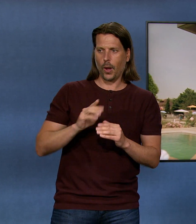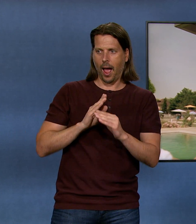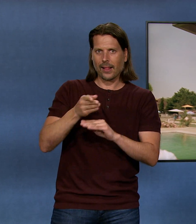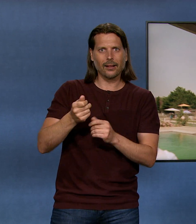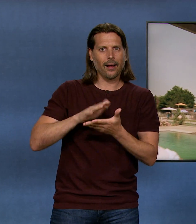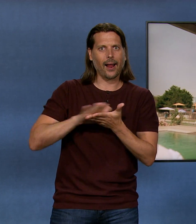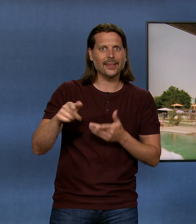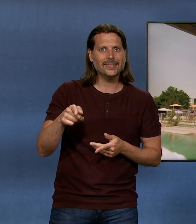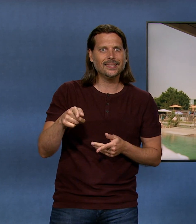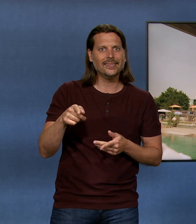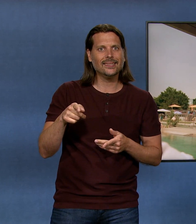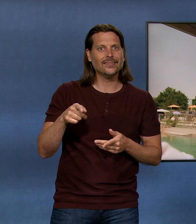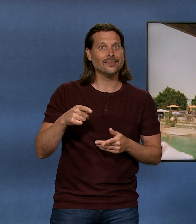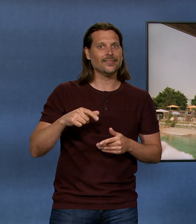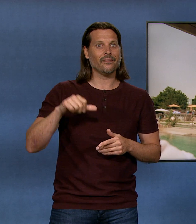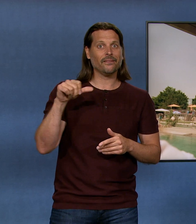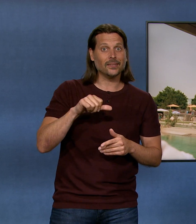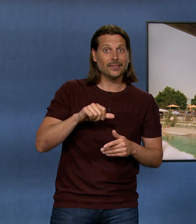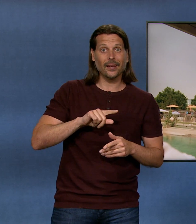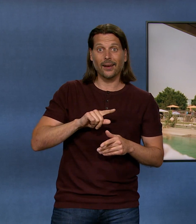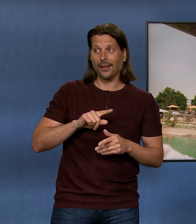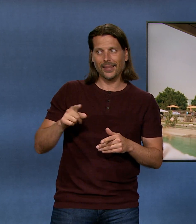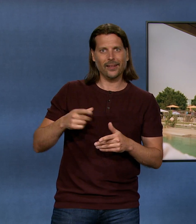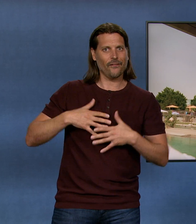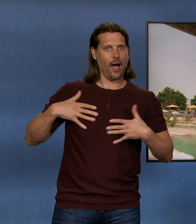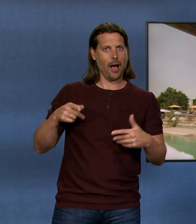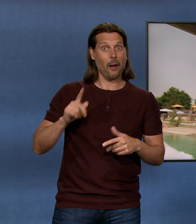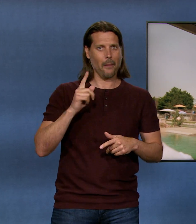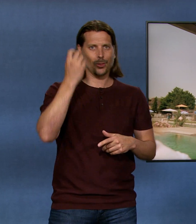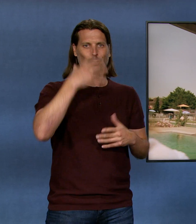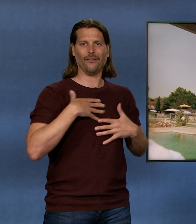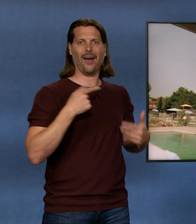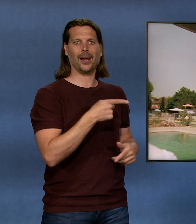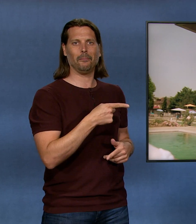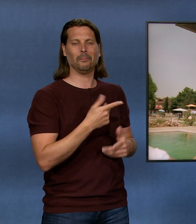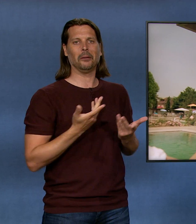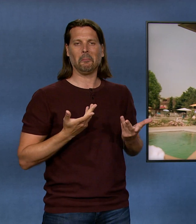gratis. Man hatte zwar kein heiztes Becken, aber dafür waren die Duschen immer noch warm.